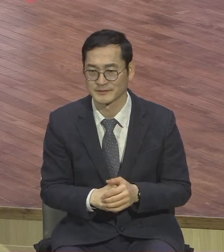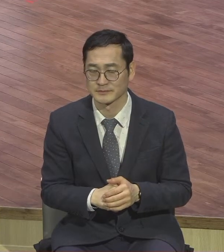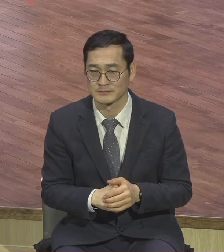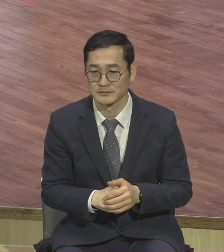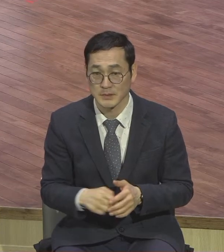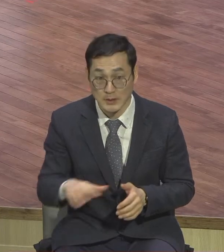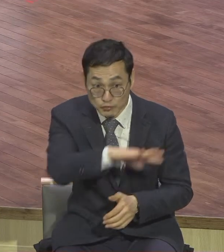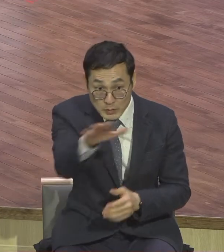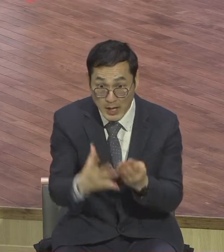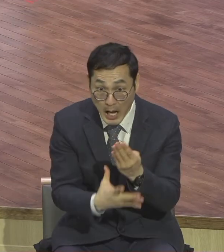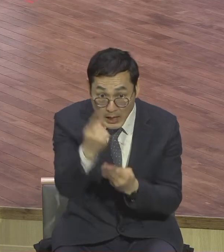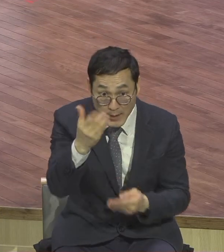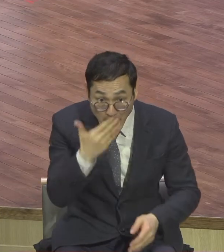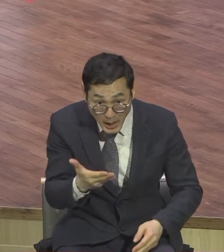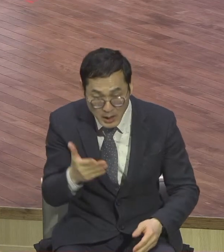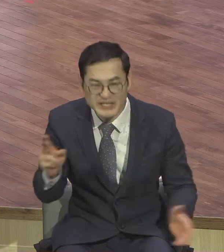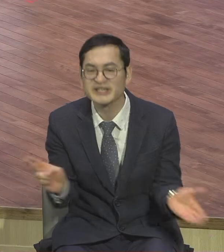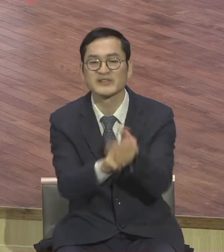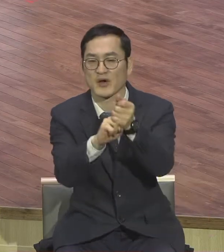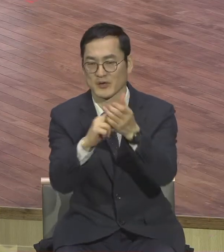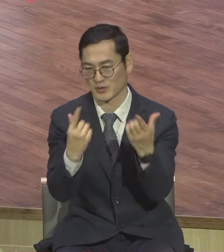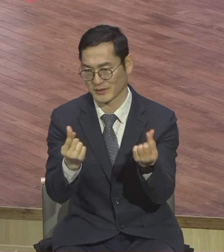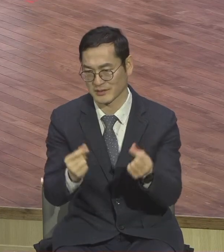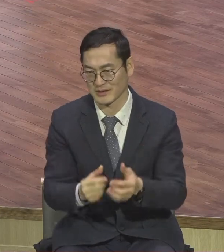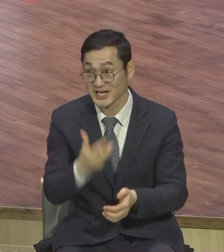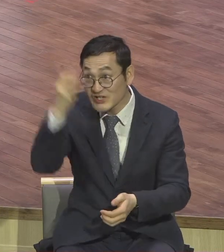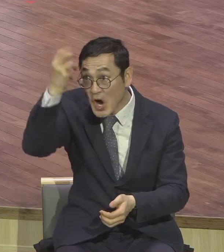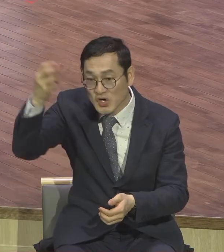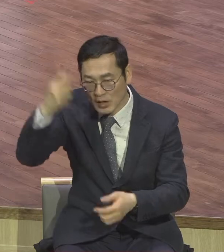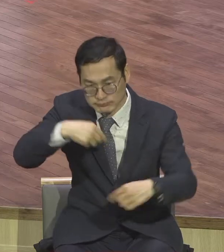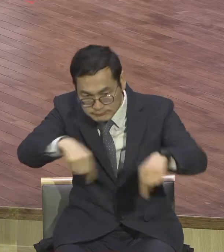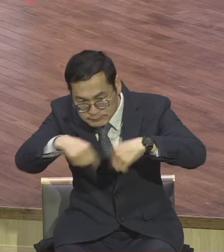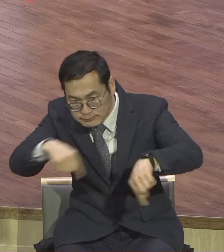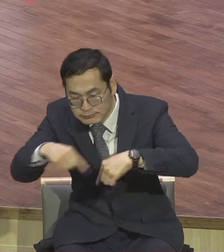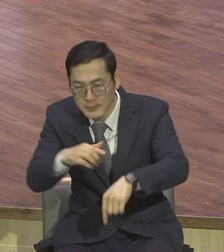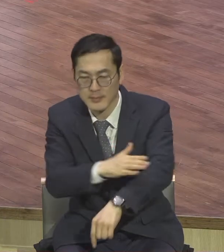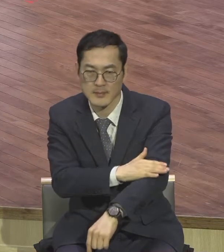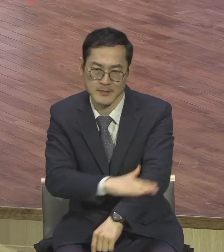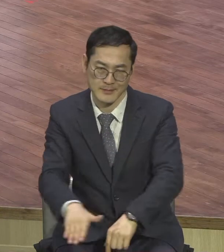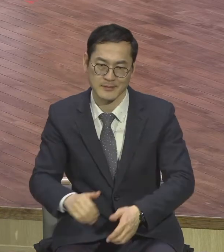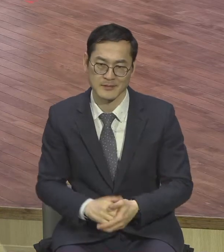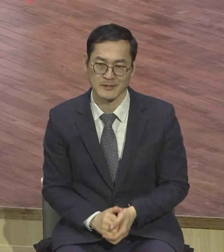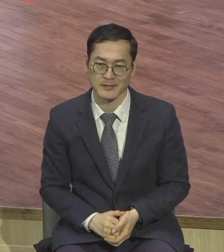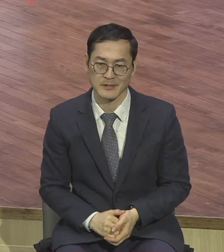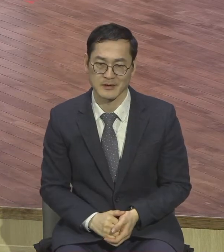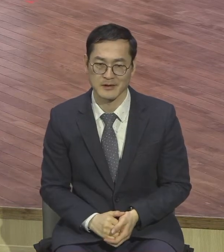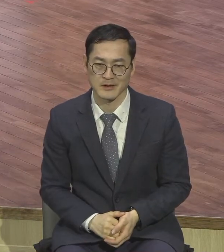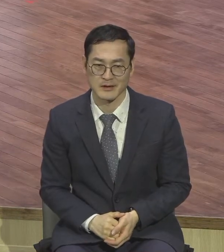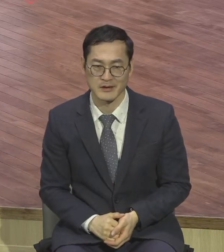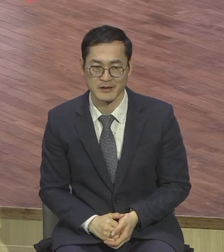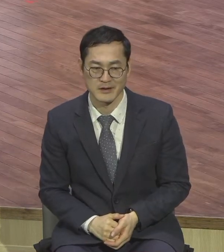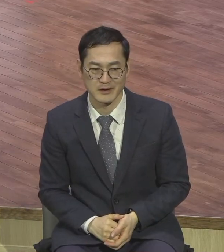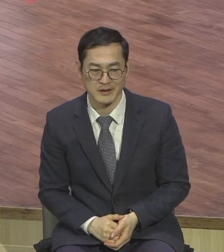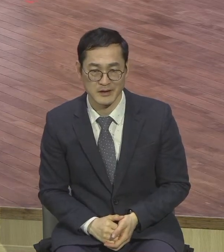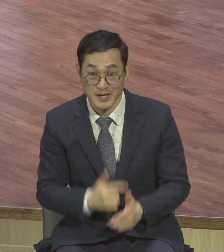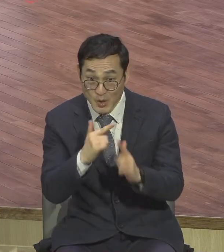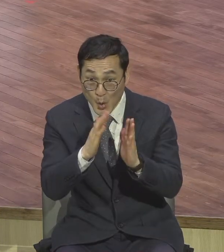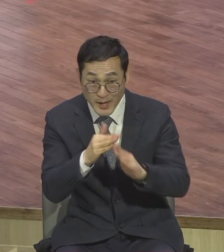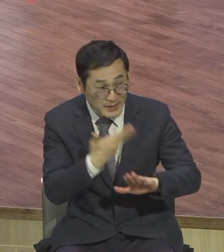나는 이렇게 평생 삶에서 우리 교회 같은 공동체 본 적이 없다고 지금도 마찬가지예요